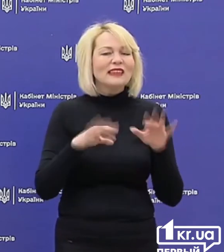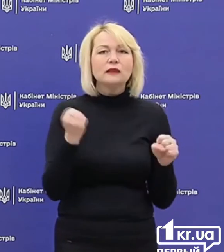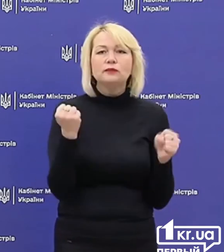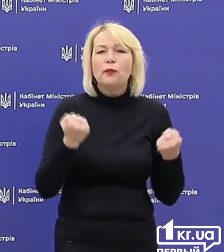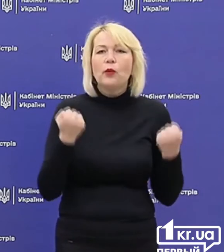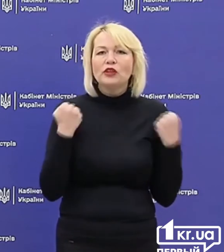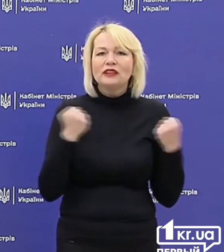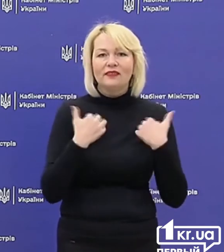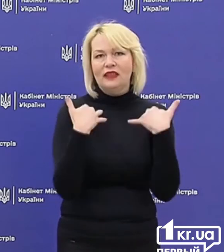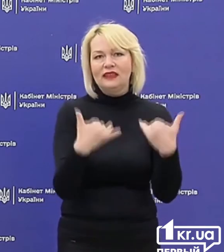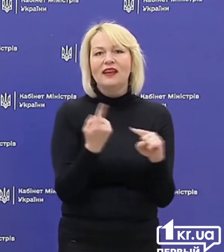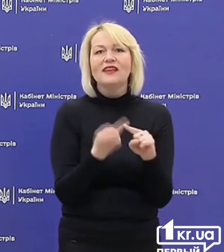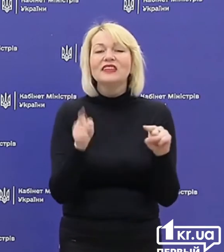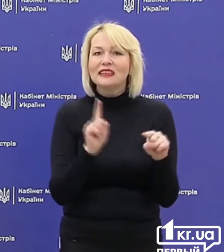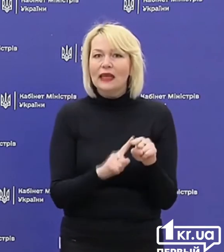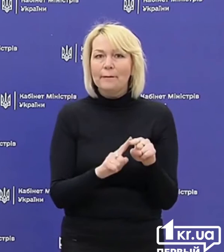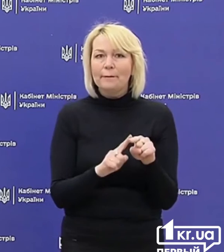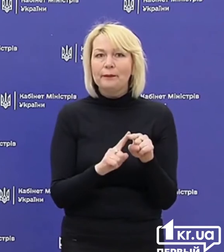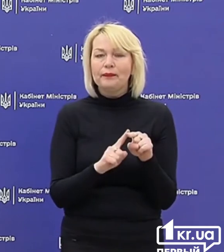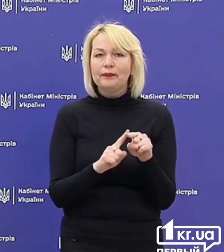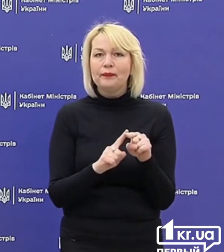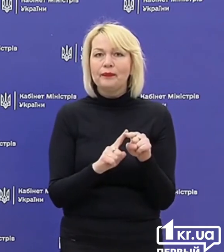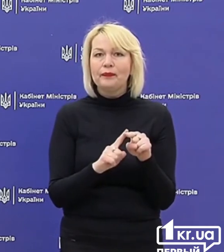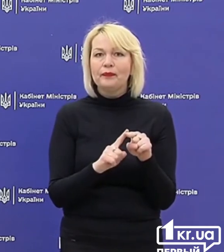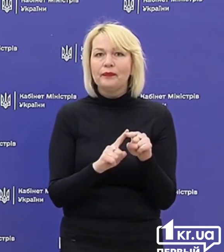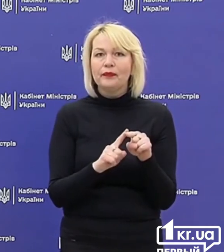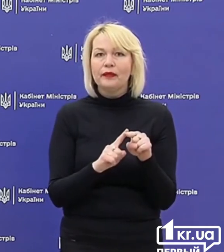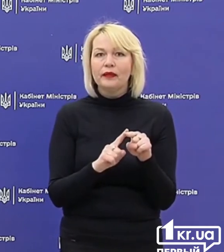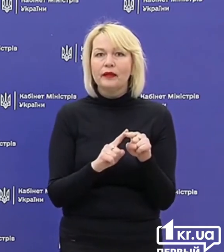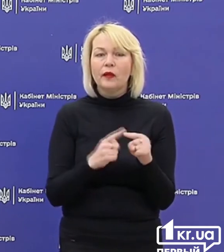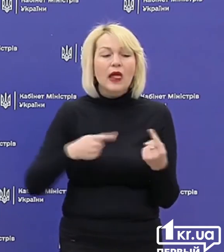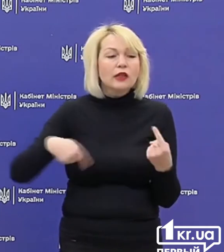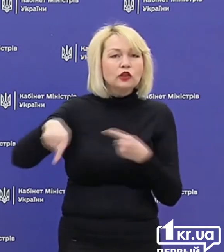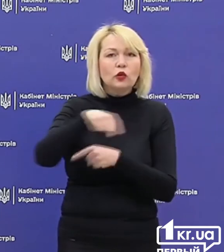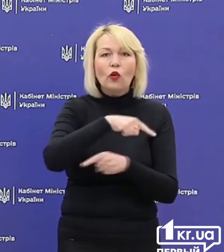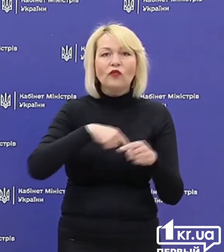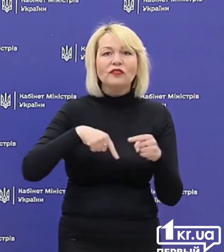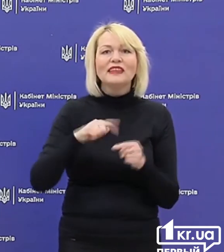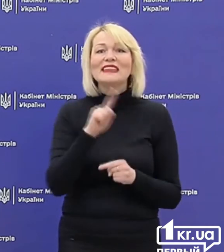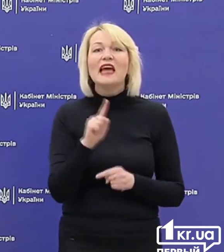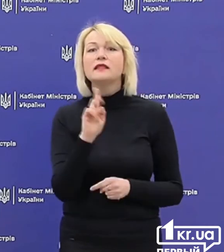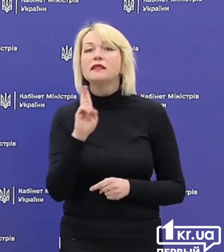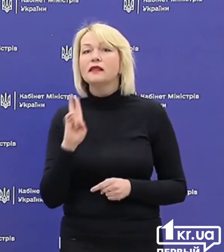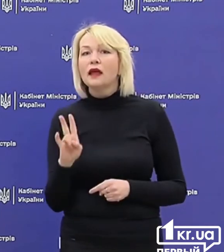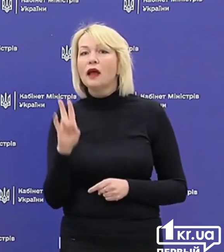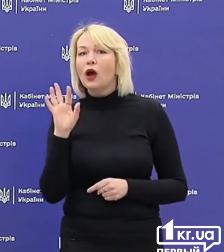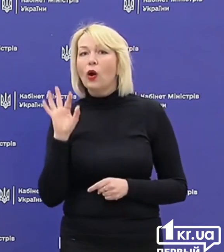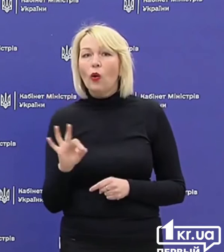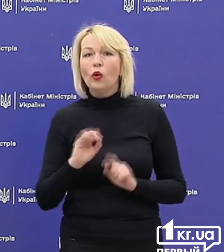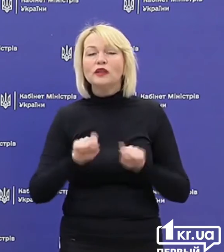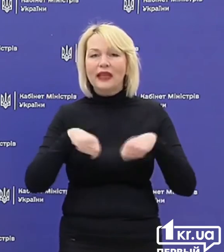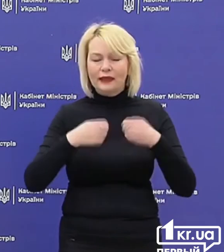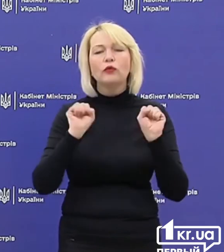зовнішнє незалежне оцінування, тобто ми даємо